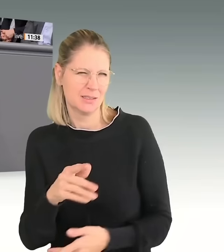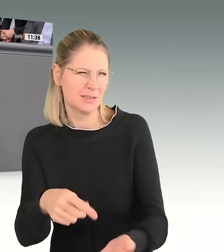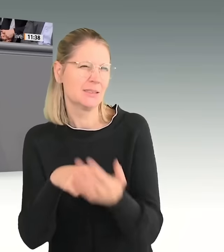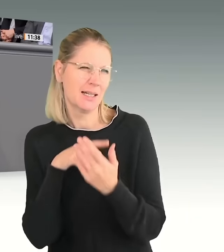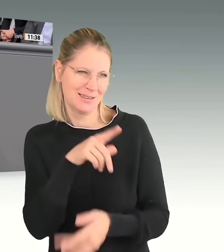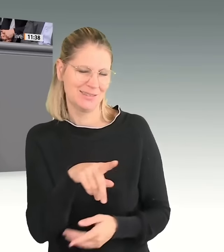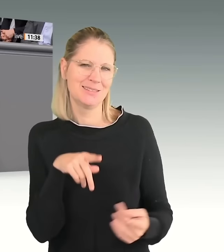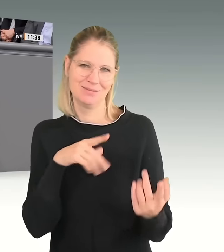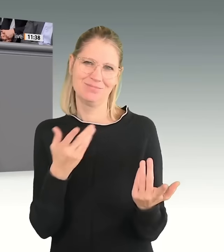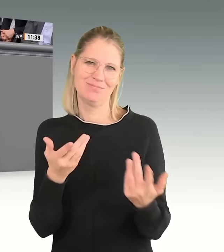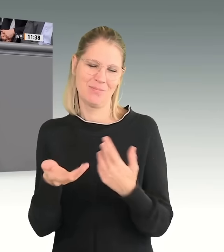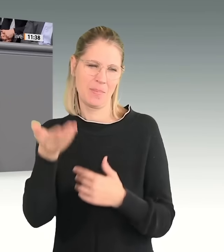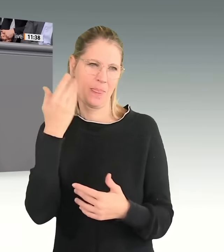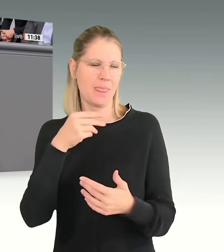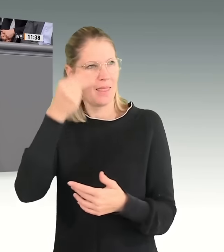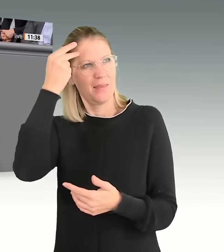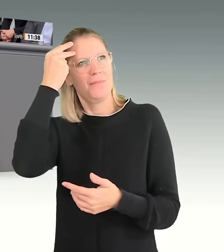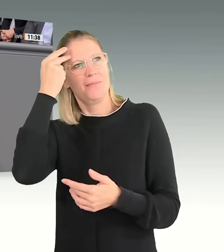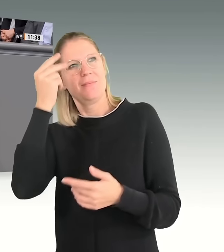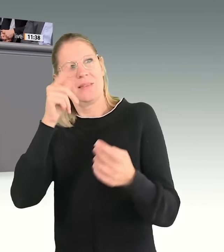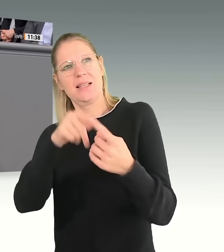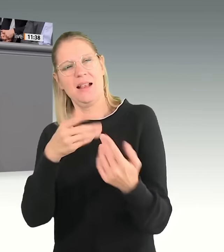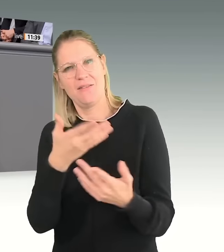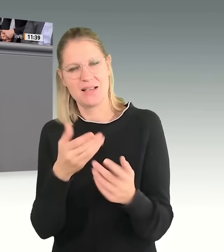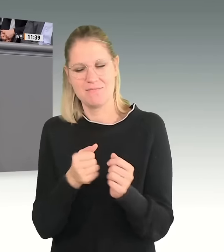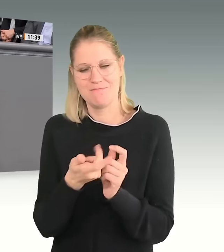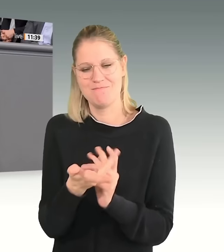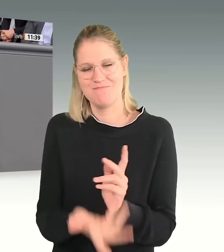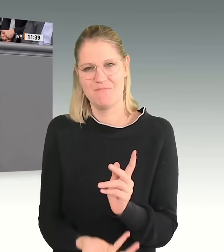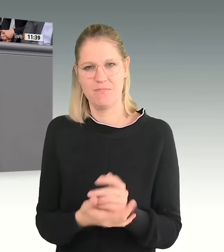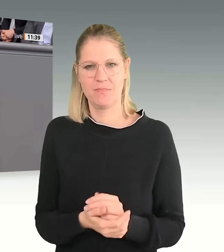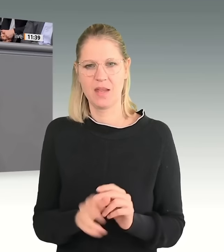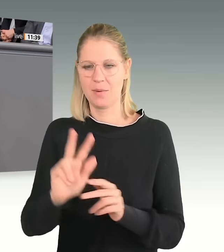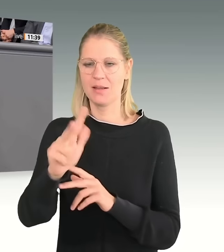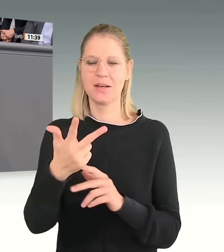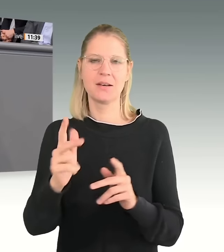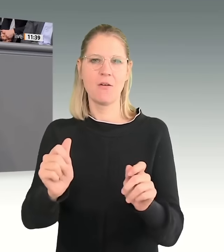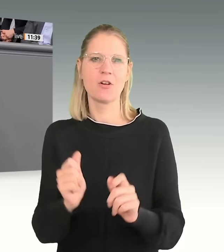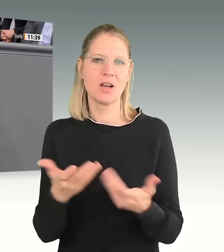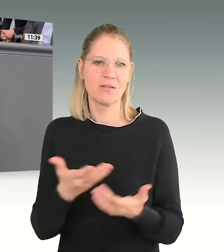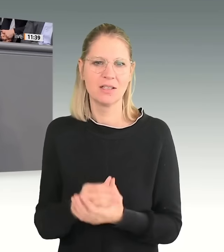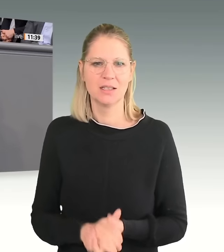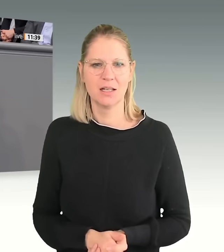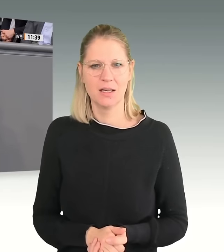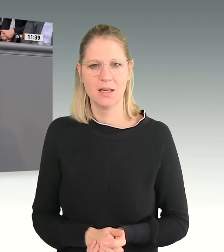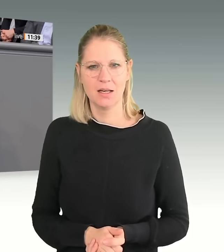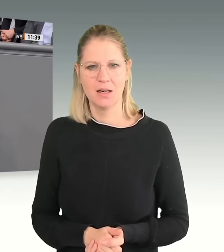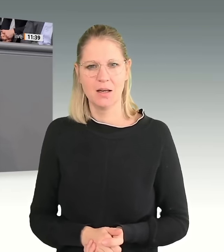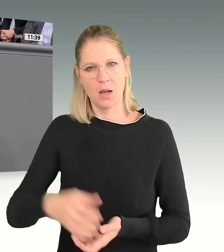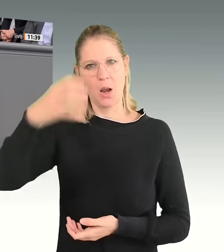Aber sein dritter Vorschlag war die Krönung gewesen, nämlich bei seiner Mutter.